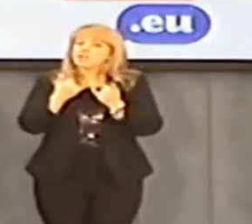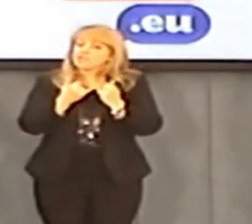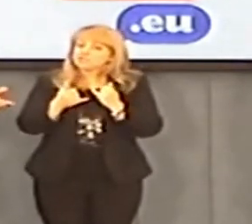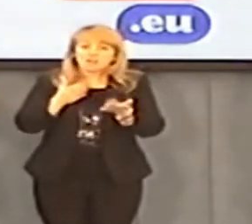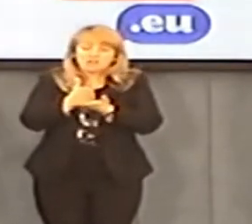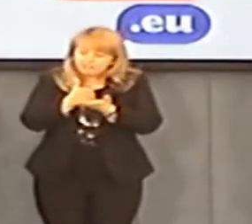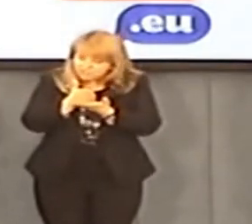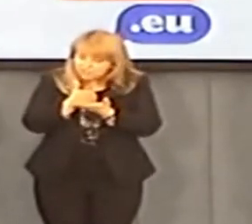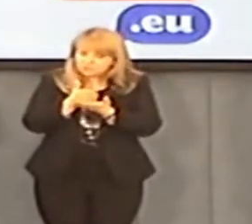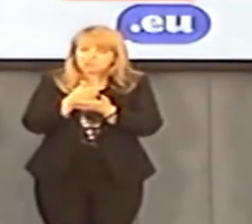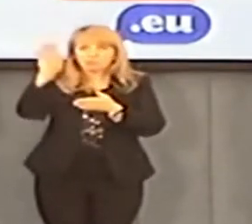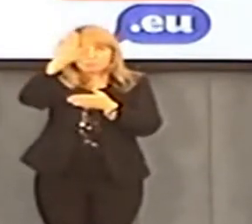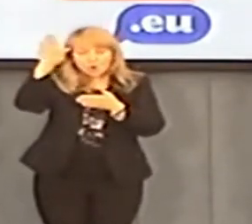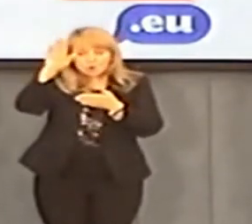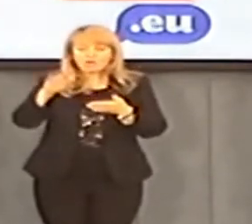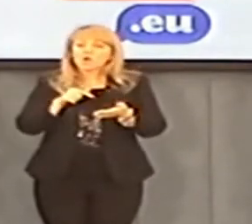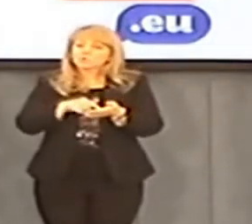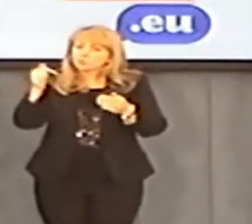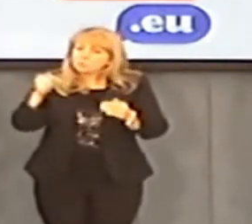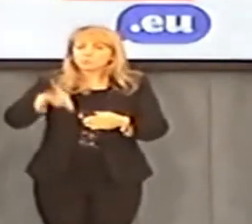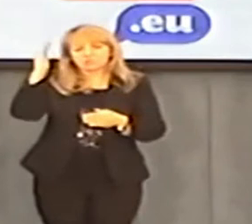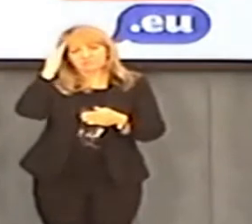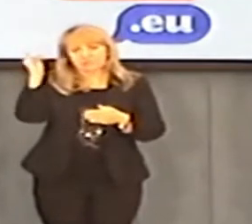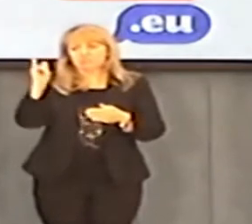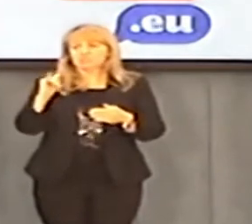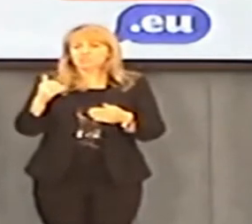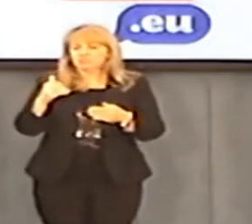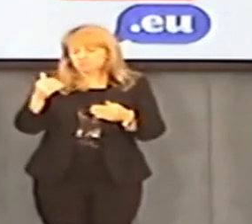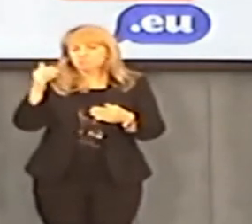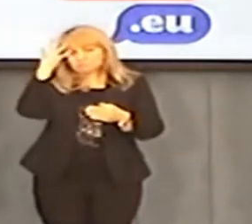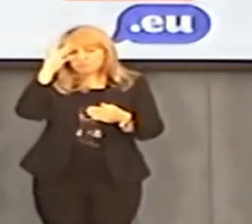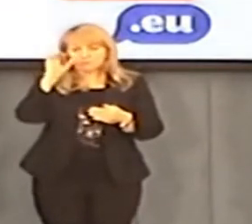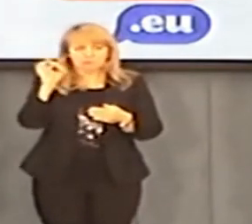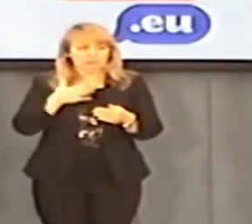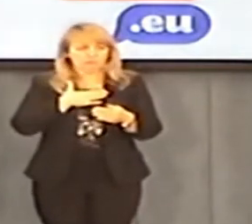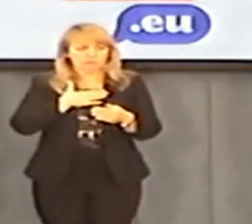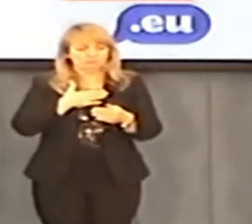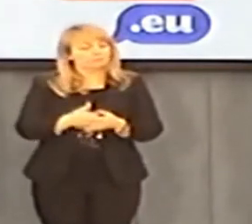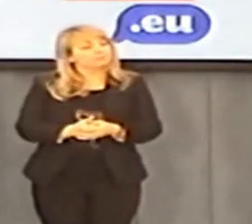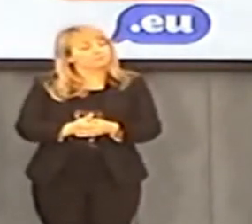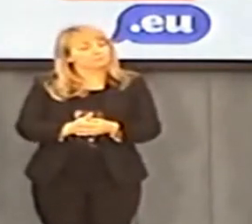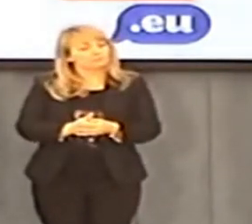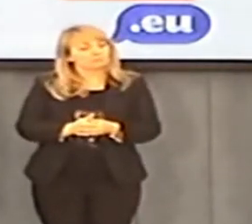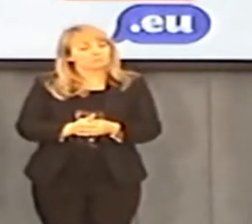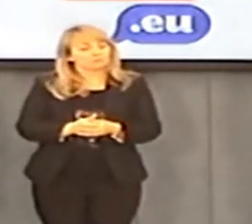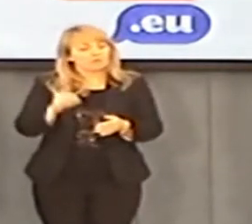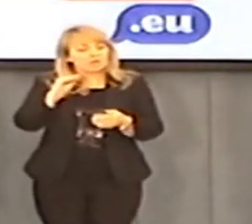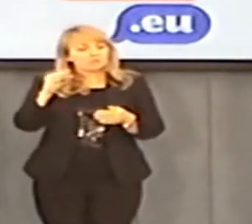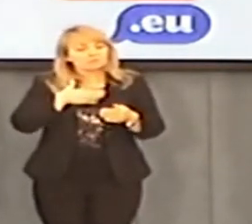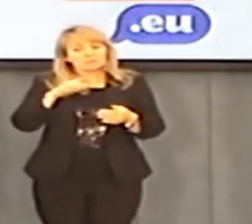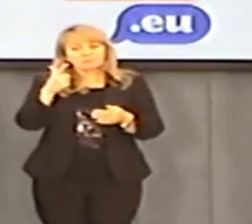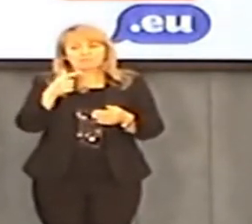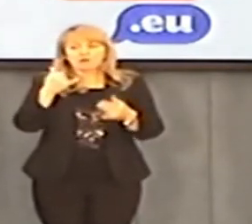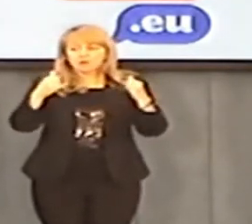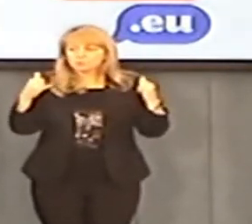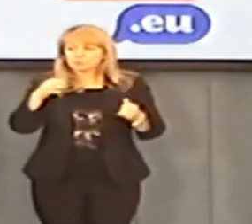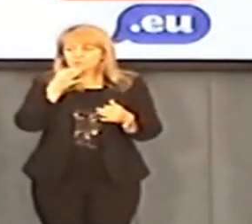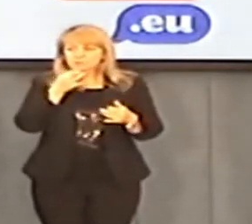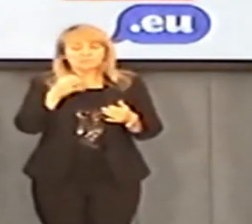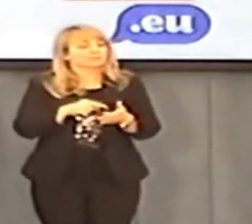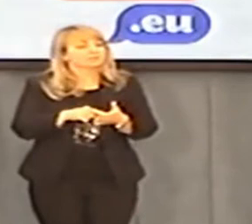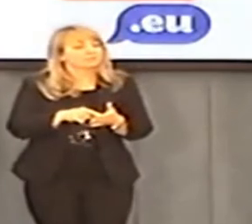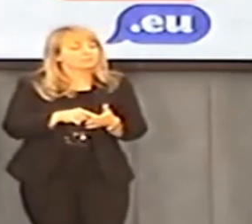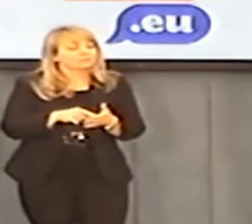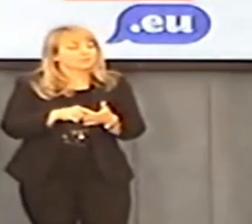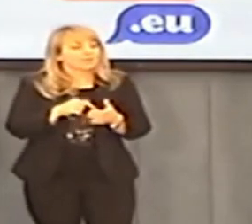ludzie gwałcą Jezusa. To jest gwałt na Jezusie. Jeśli wierzą w Ewangelię, to muszą to wiedzieć i to przyjmować.